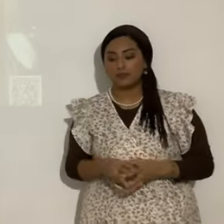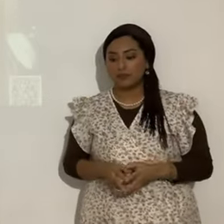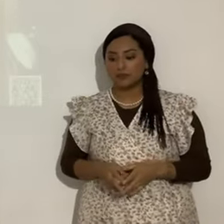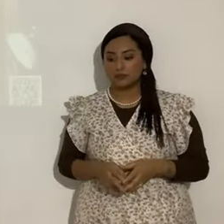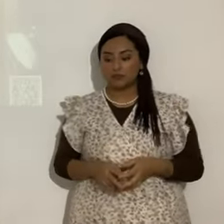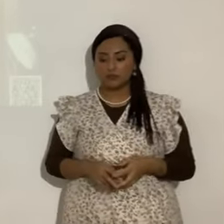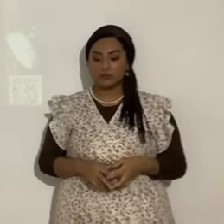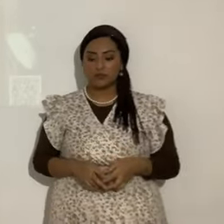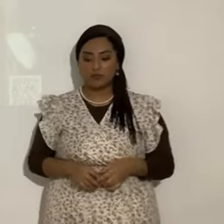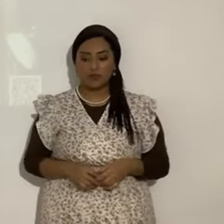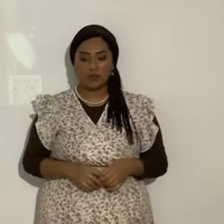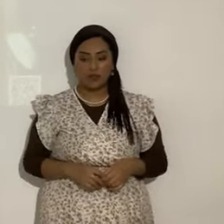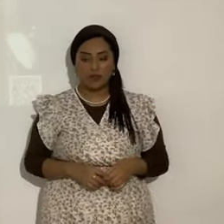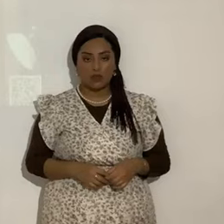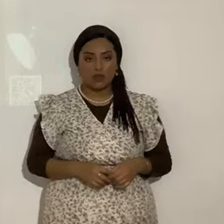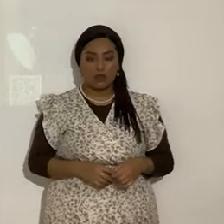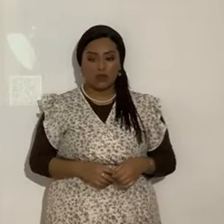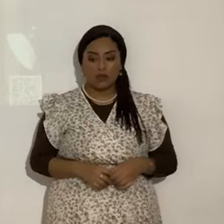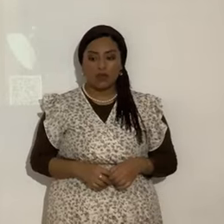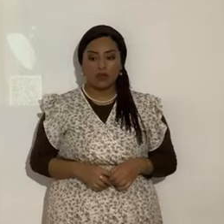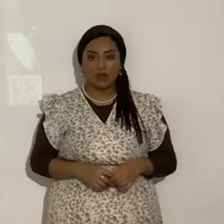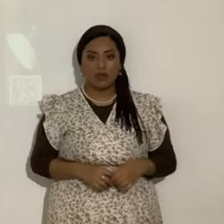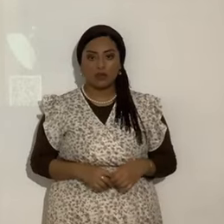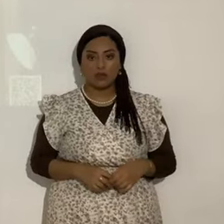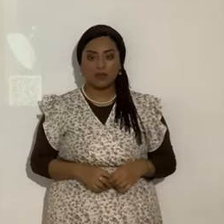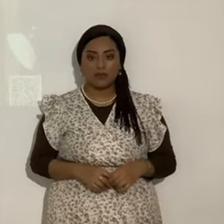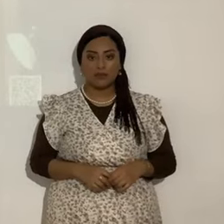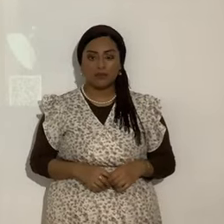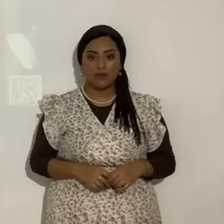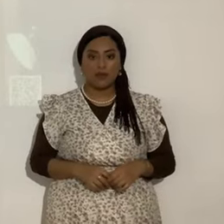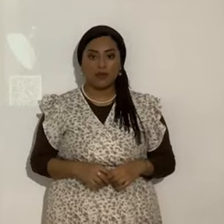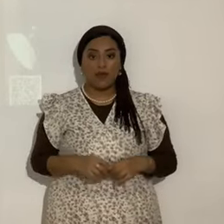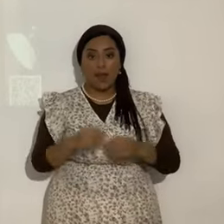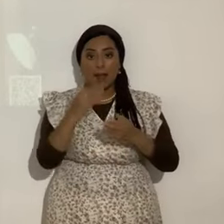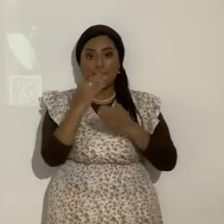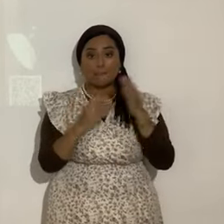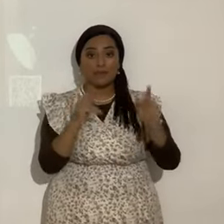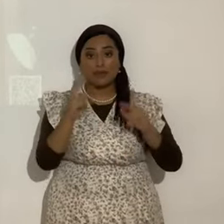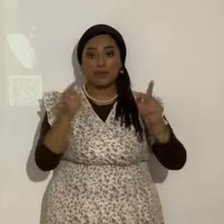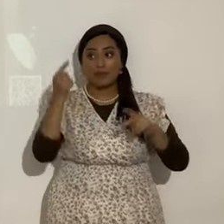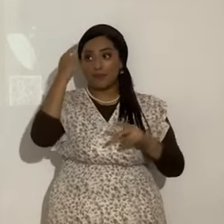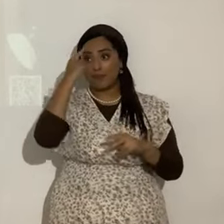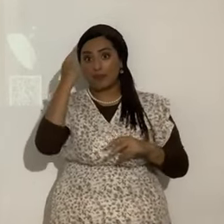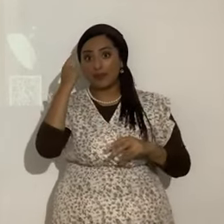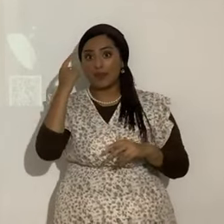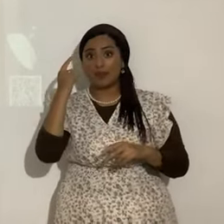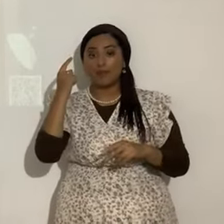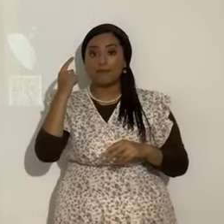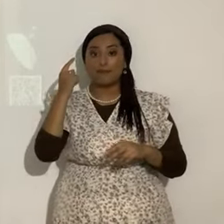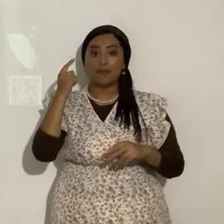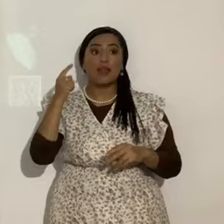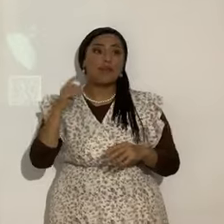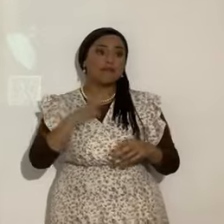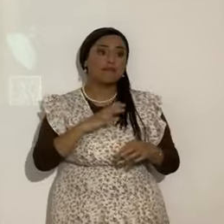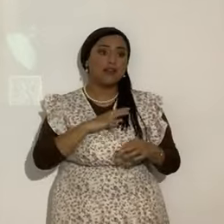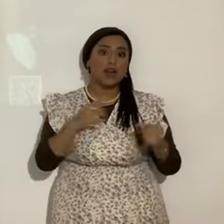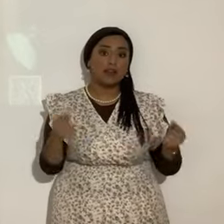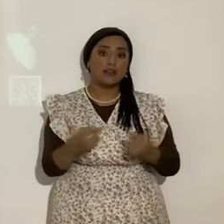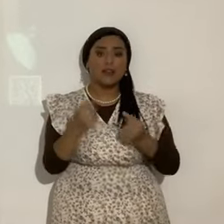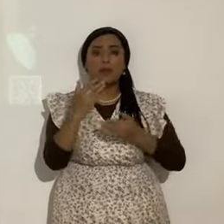Porque es. Es comparar a Yahshua con Satanás. Pero hay gente que sí lo cree. No sé si me estoy dando a entender. Bueno. Sí. Yo soy